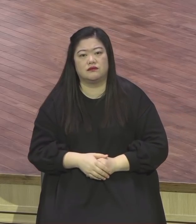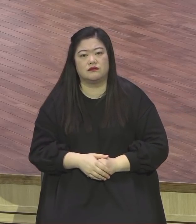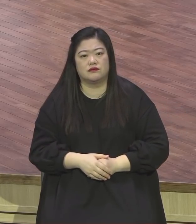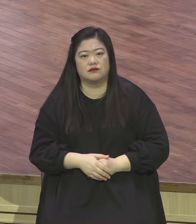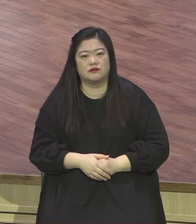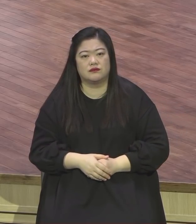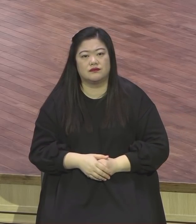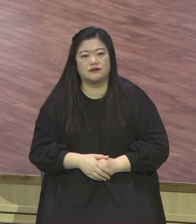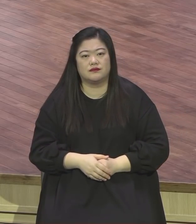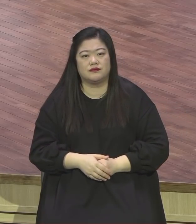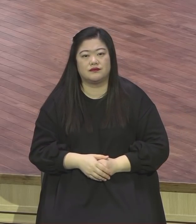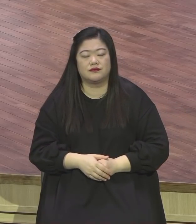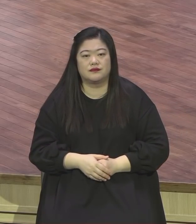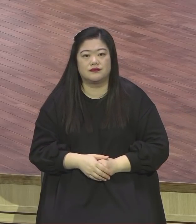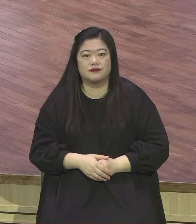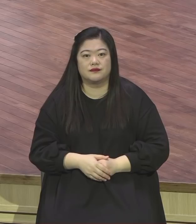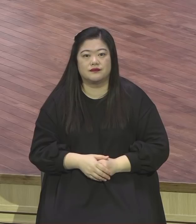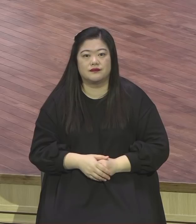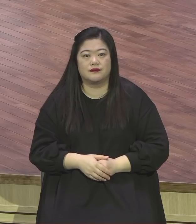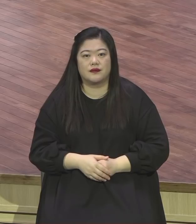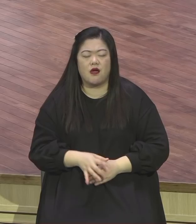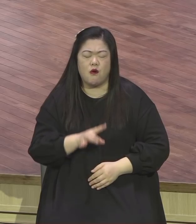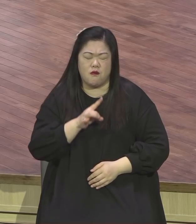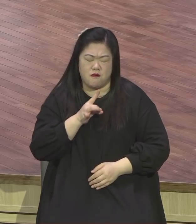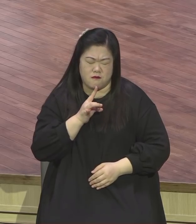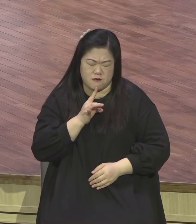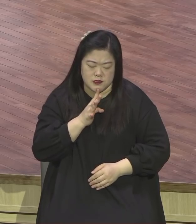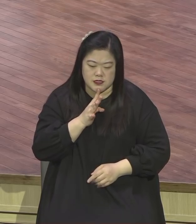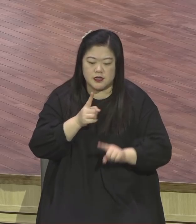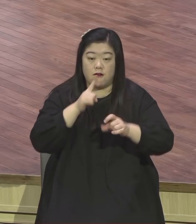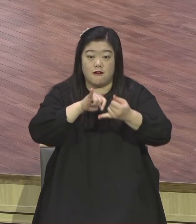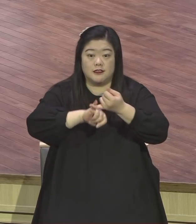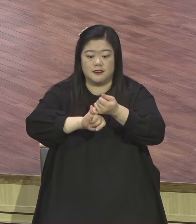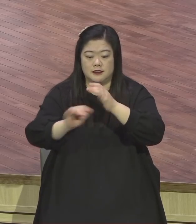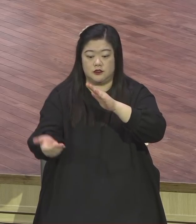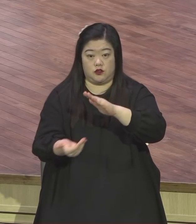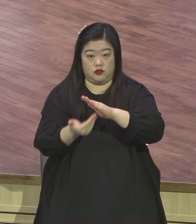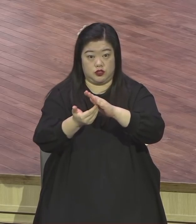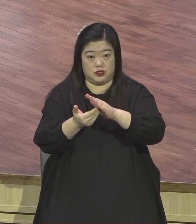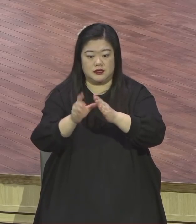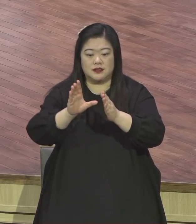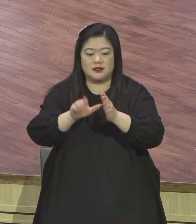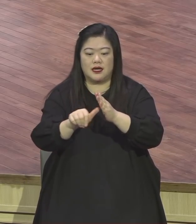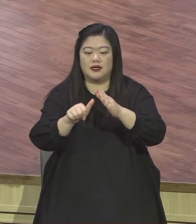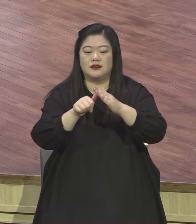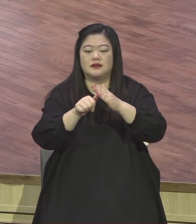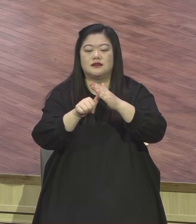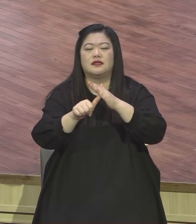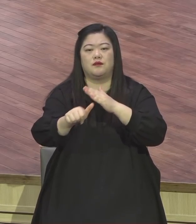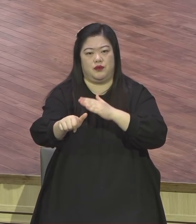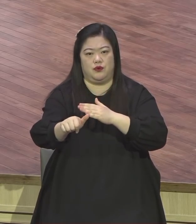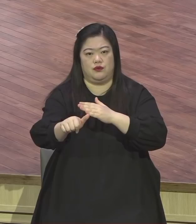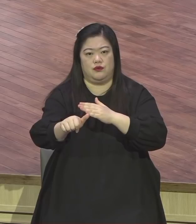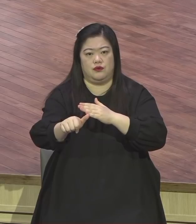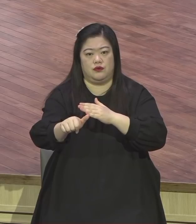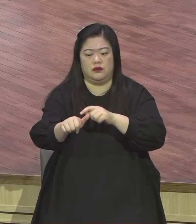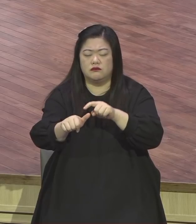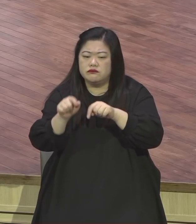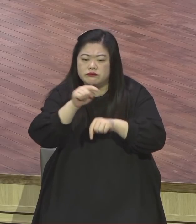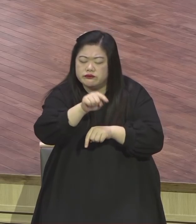오직 은약 은약 성취에 사실적으로 수임받는 자들은 이런 체질 이런 각인